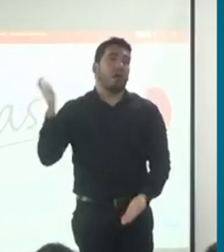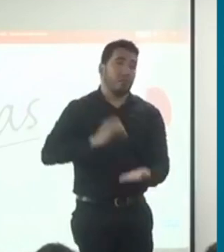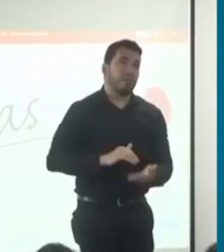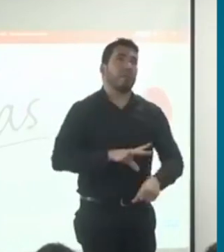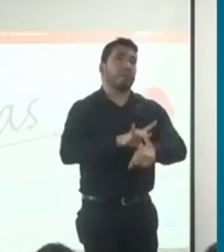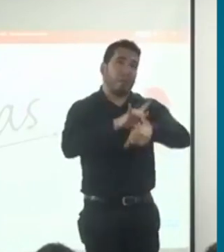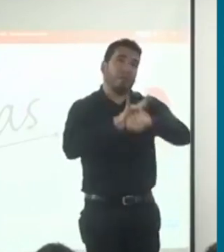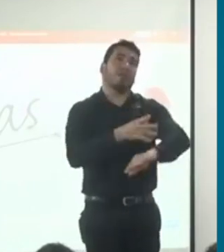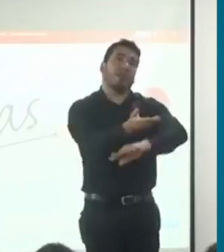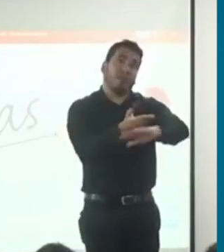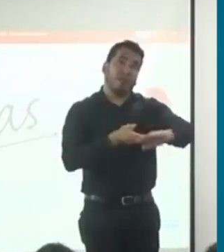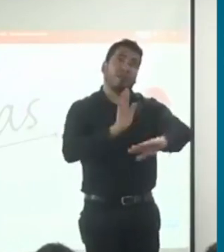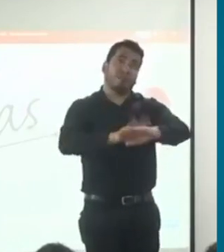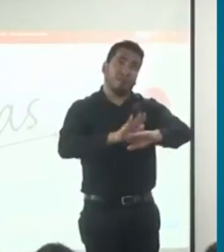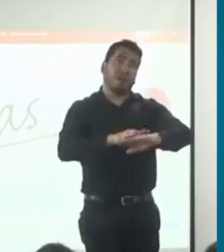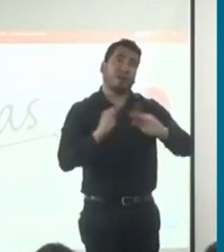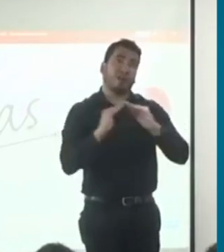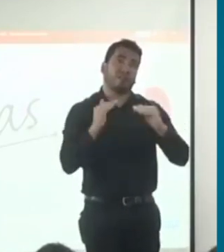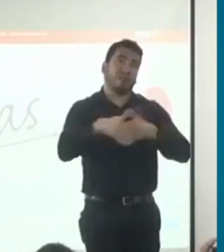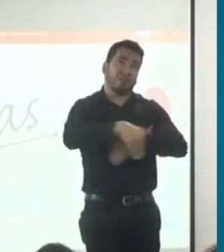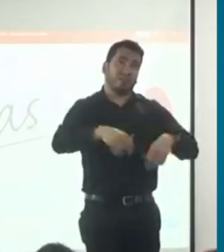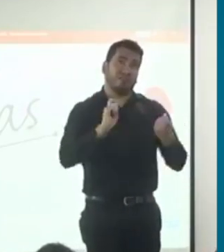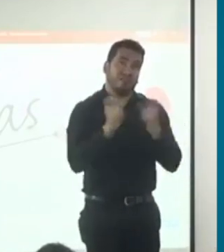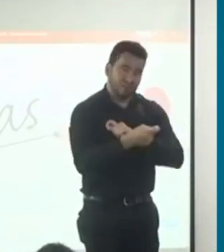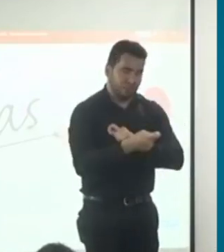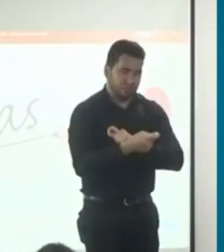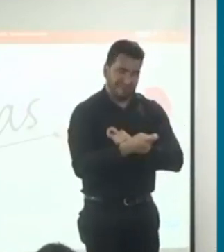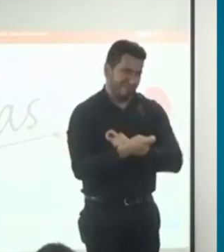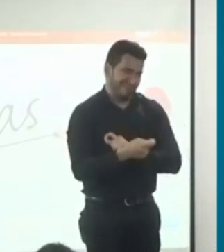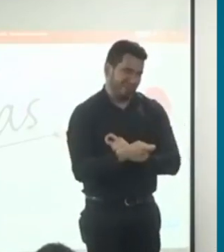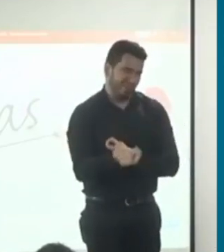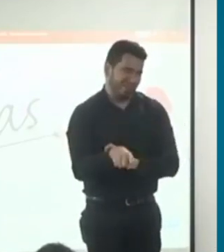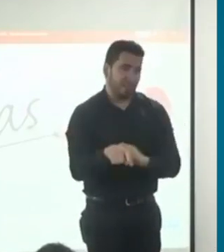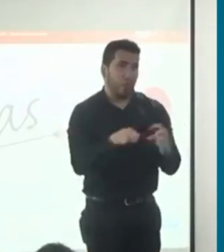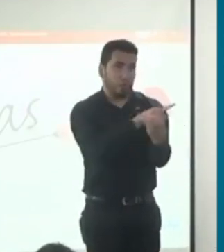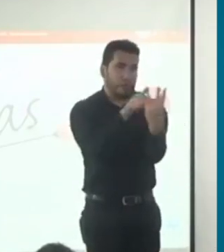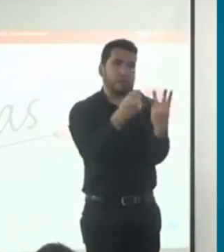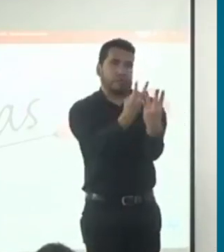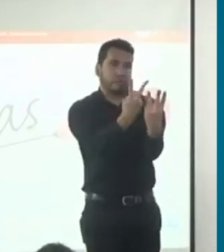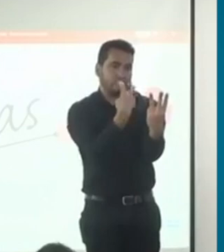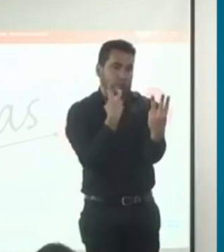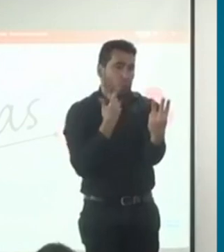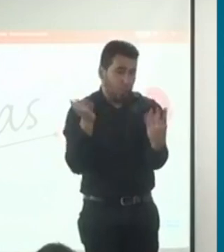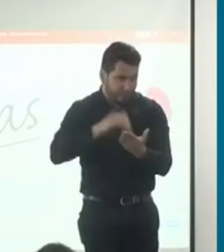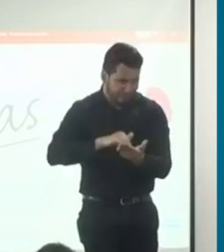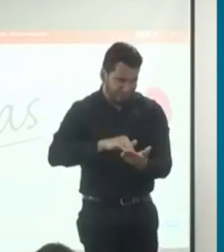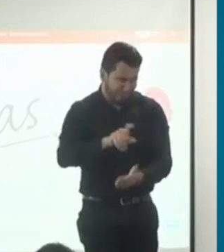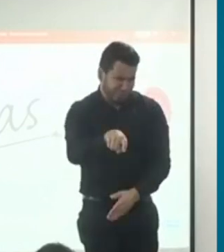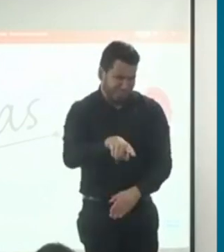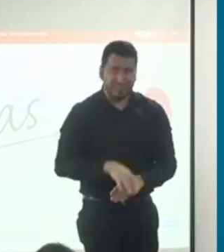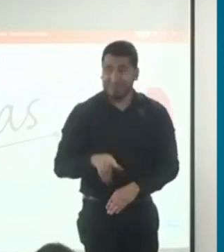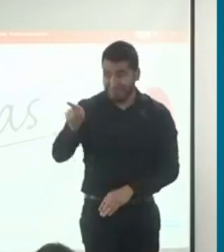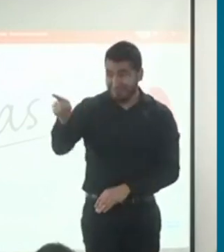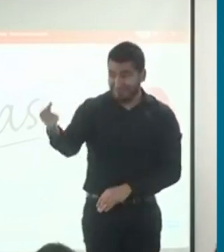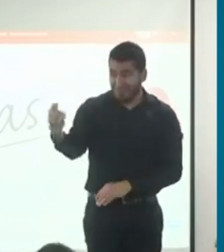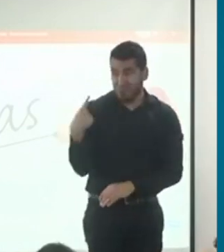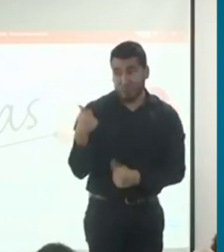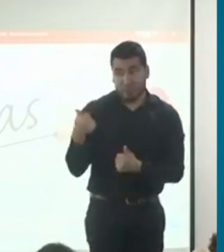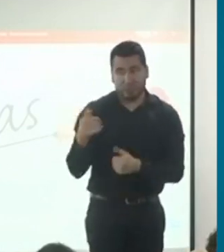ni a una cita por equipo interdisciplinario. Y esa pregunta que tú haces es muy importante, porque hay un elemento que no les advertí